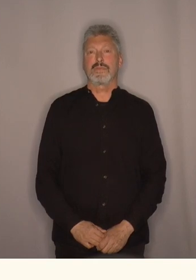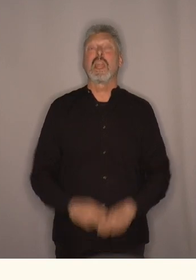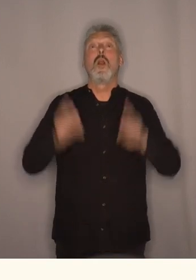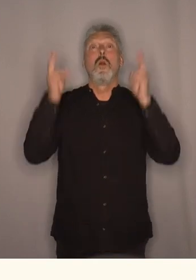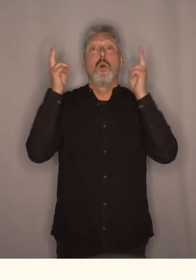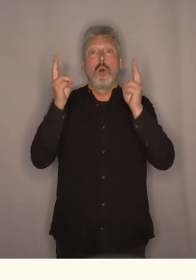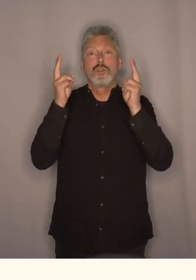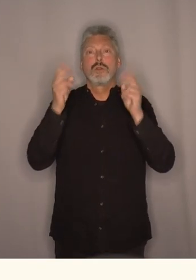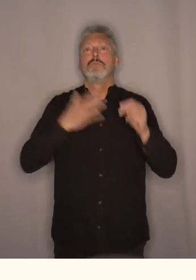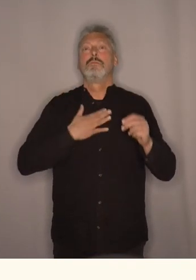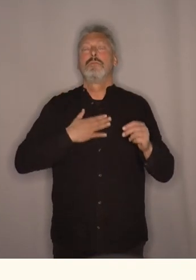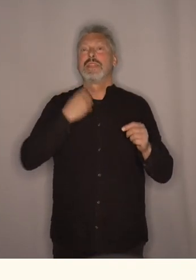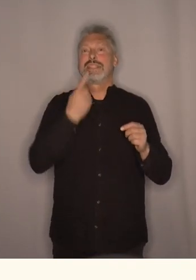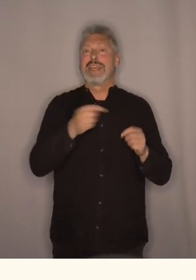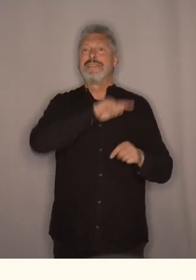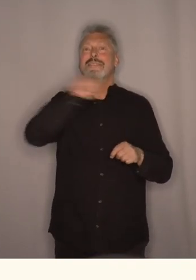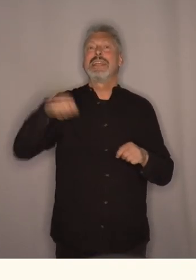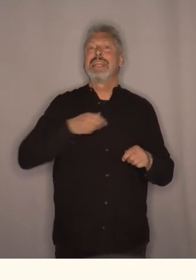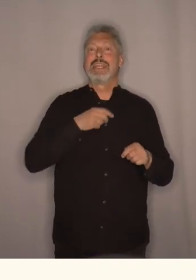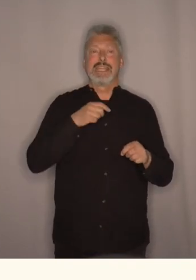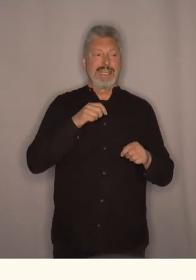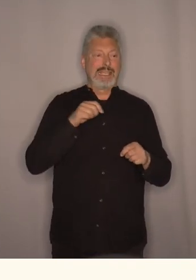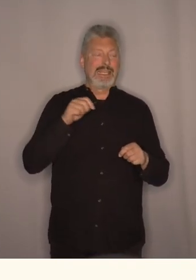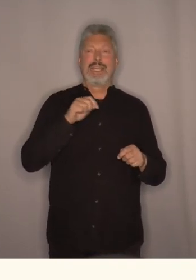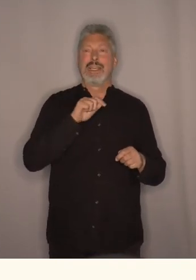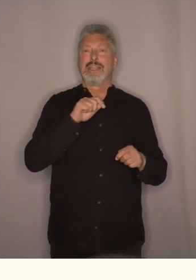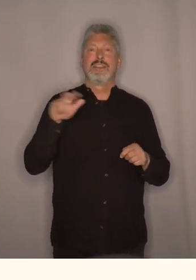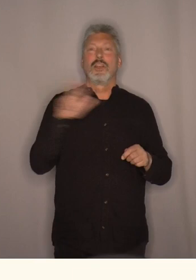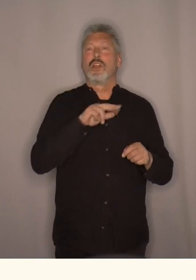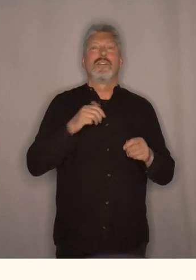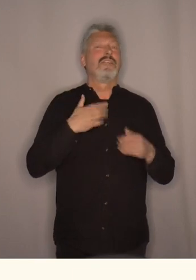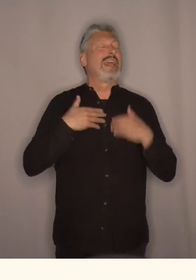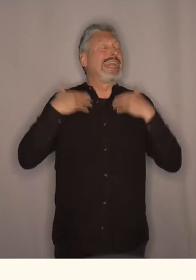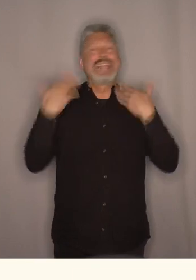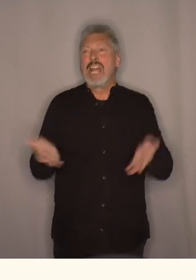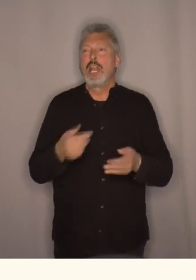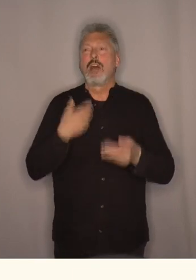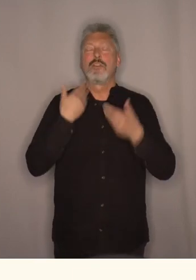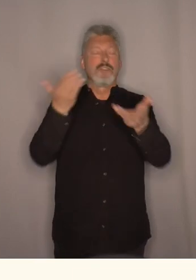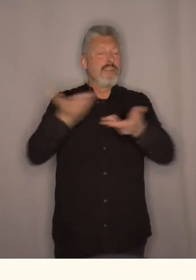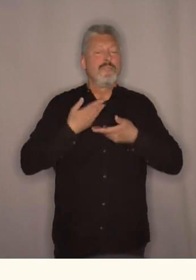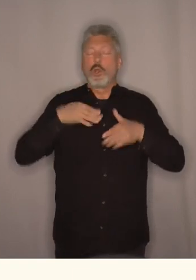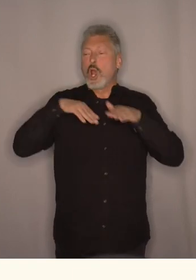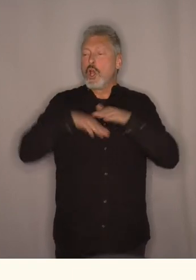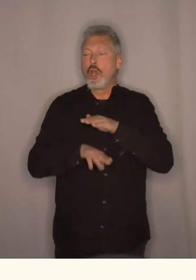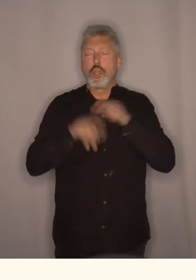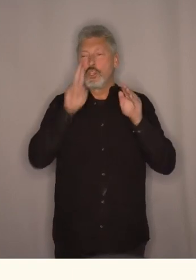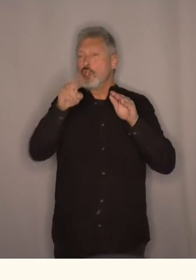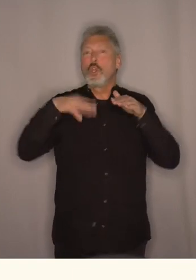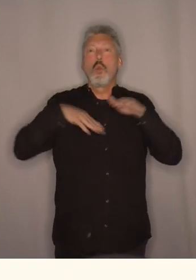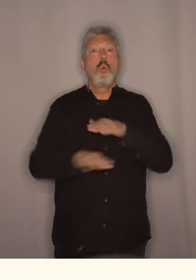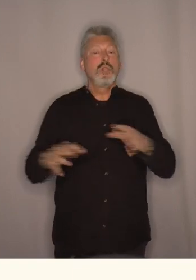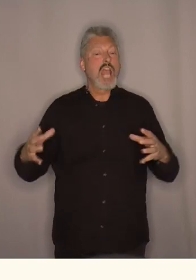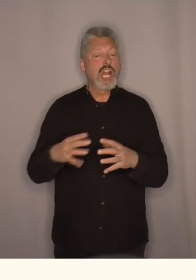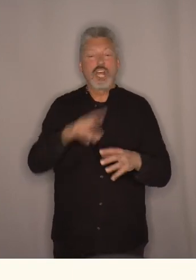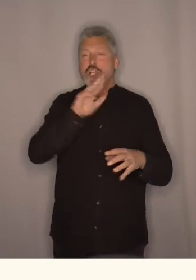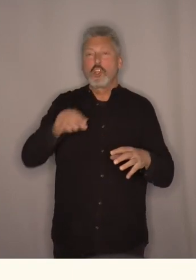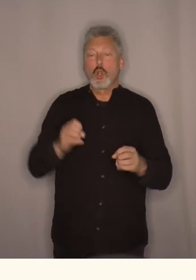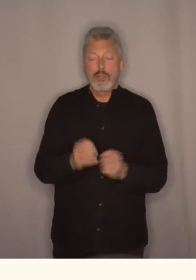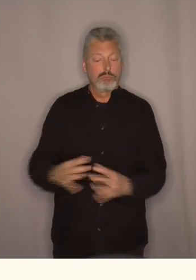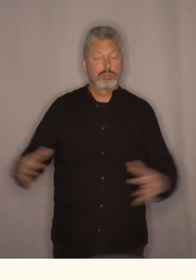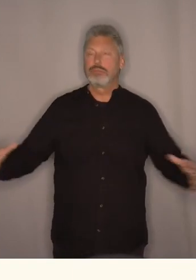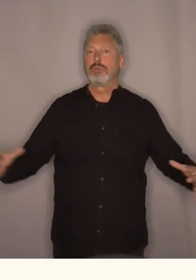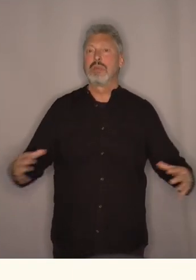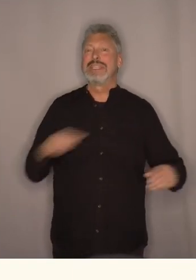Og så vil jeg også si at vi i De Grønne vi kommer ikke til å tillate at vi får en ny underklasse her i Norge som får lov å vokse frem. De som